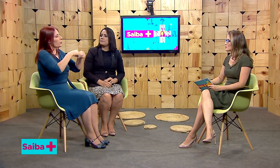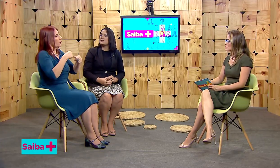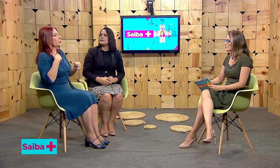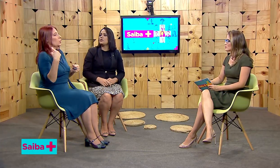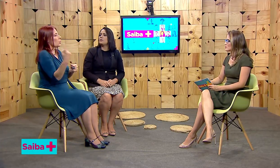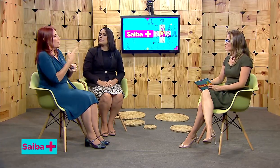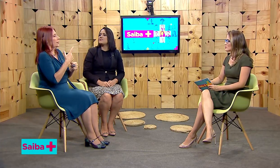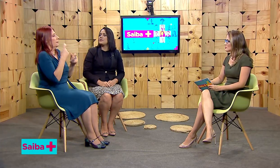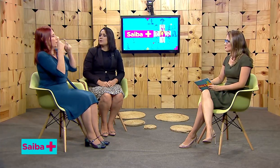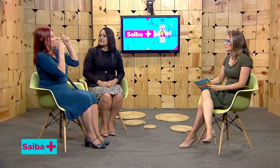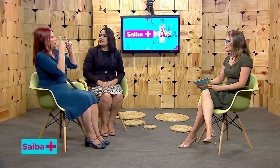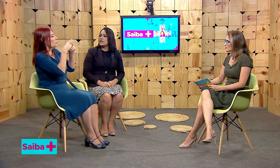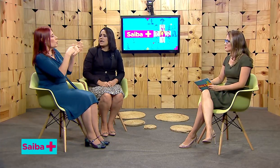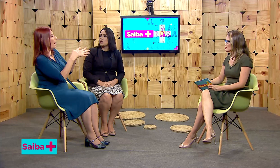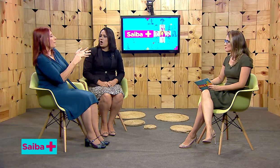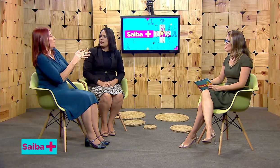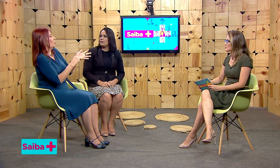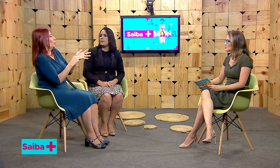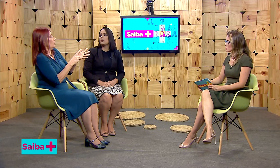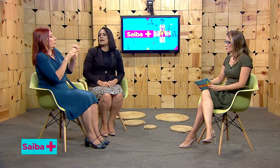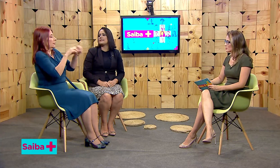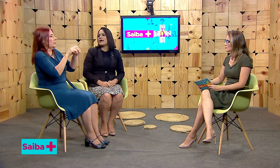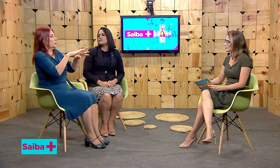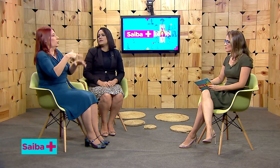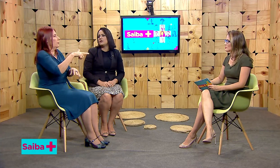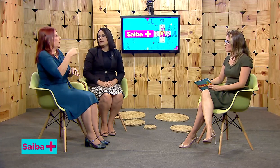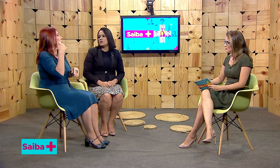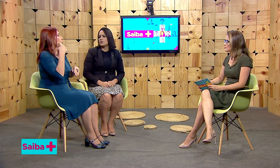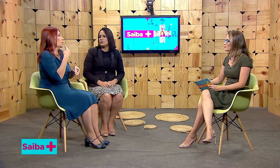apresentam uma dificuldade enorme pelo atraso linguístico.